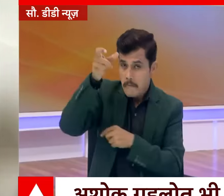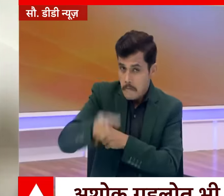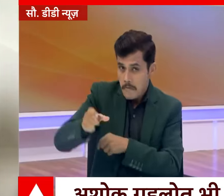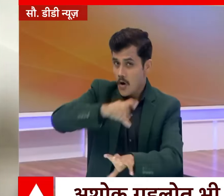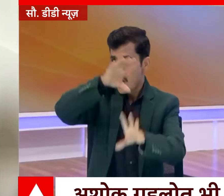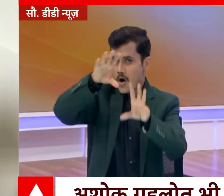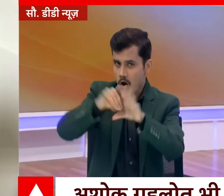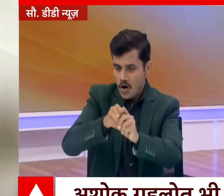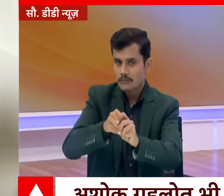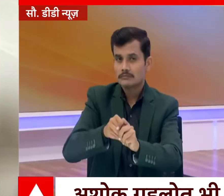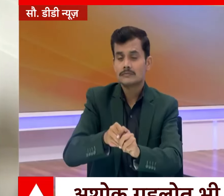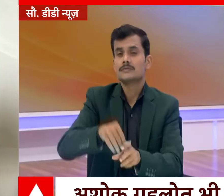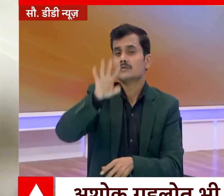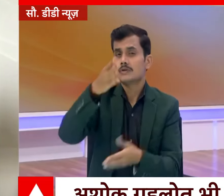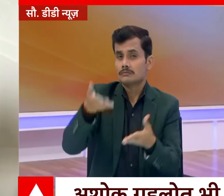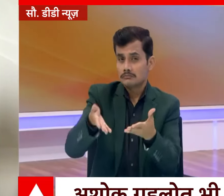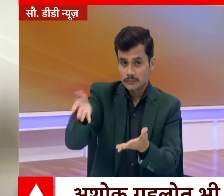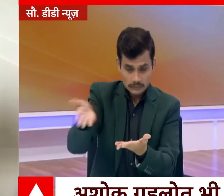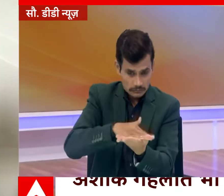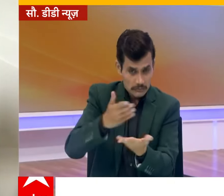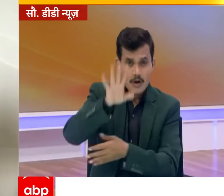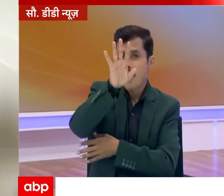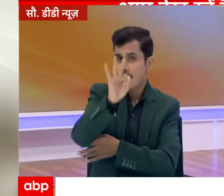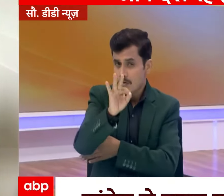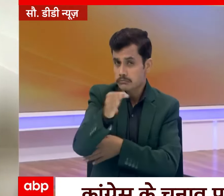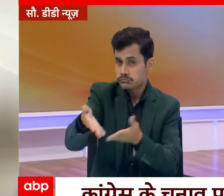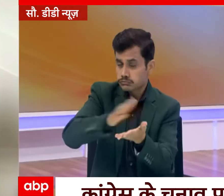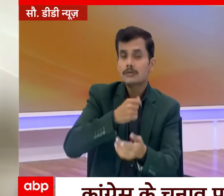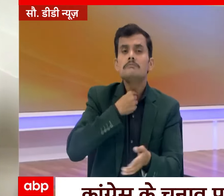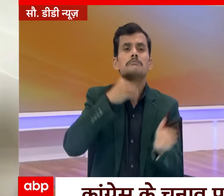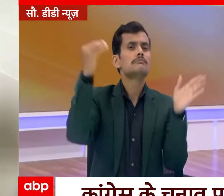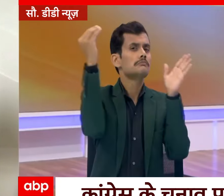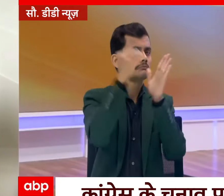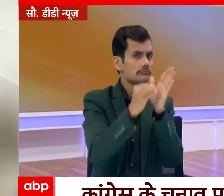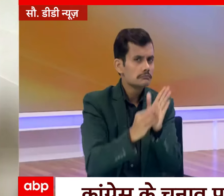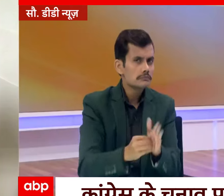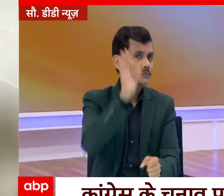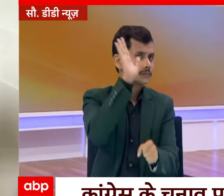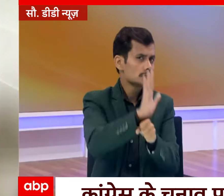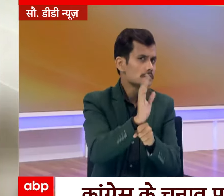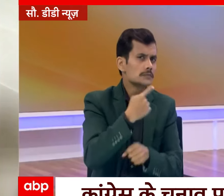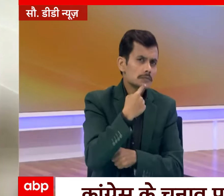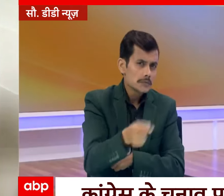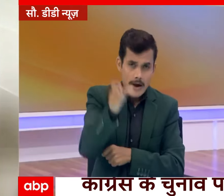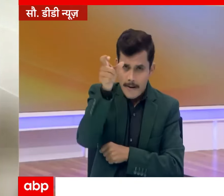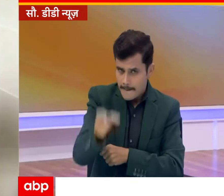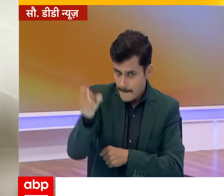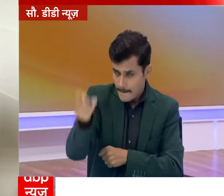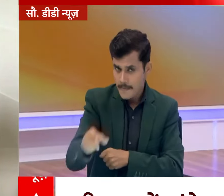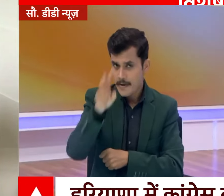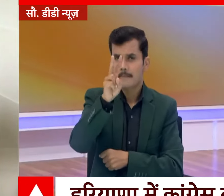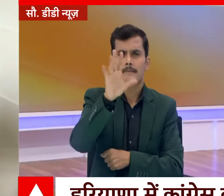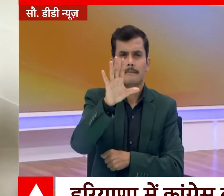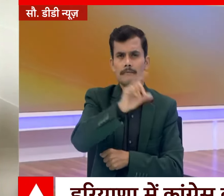वरिष्ट नेता मौझूद रह 40 पेज के घोशना पत्र में कॉंग्रिस ने लोगों को